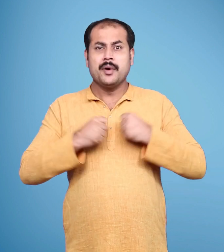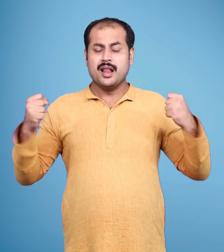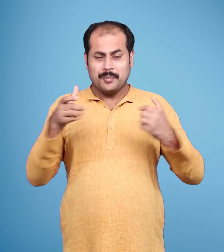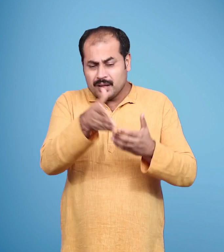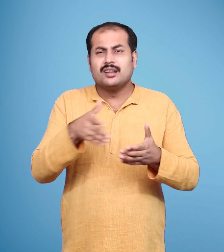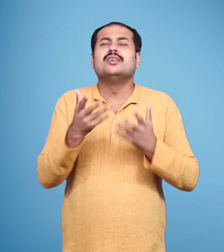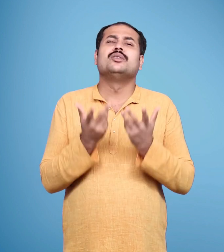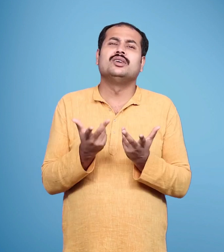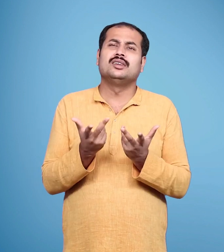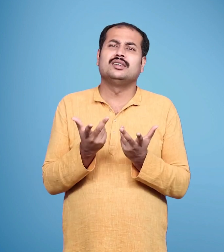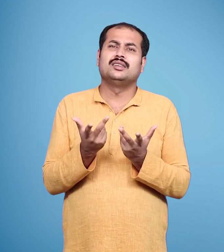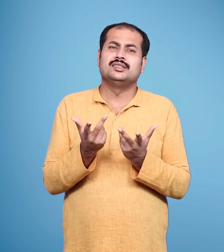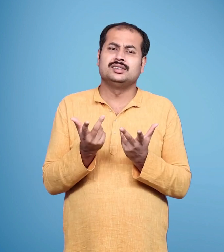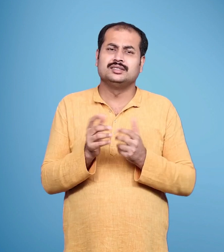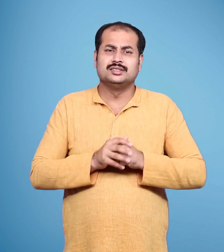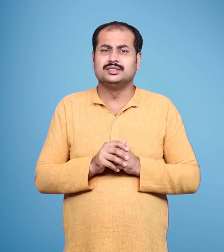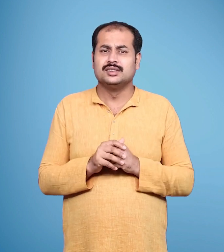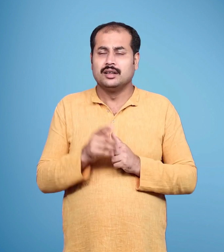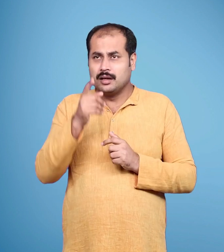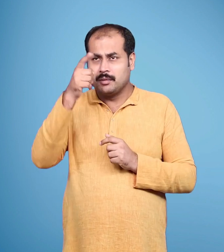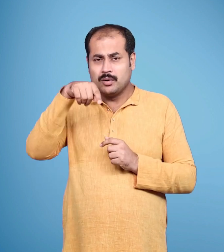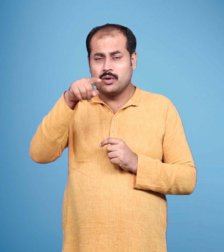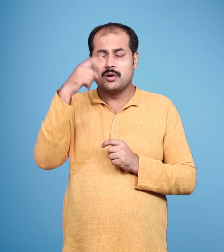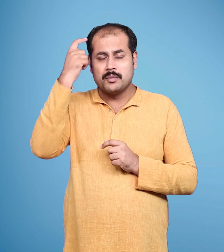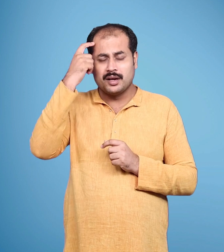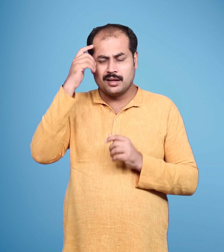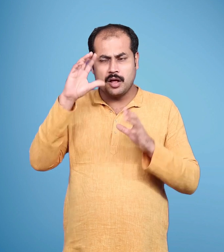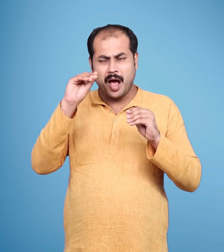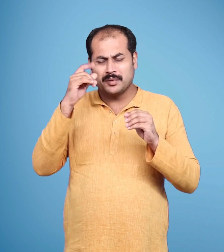तुम्हें किसने तुम्हारी बुद्धी भ्रष्ट की